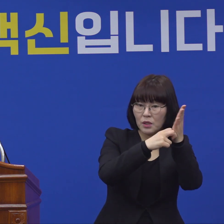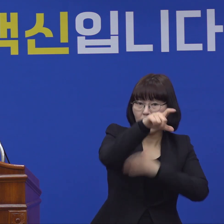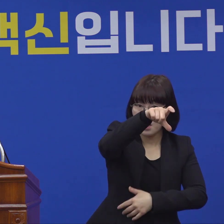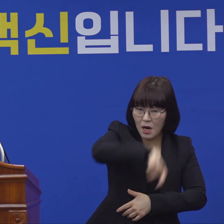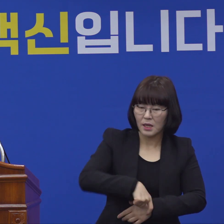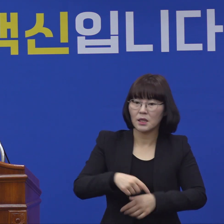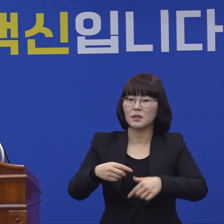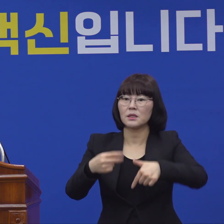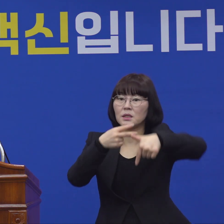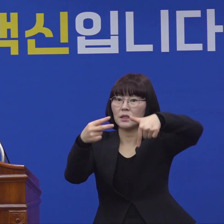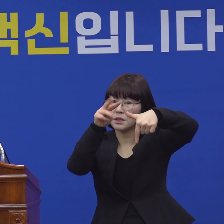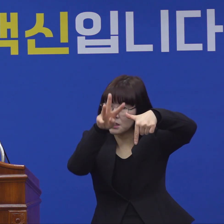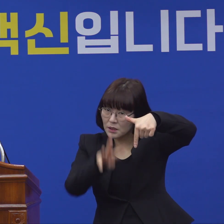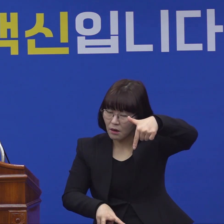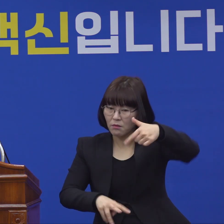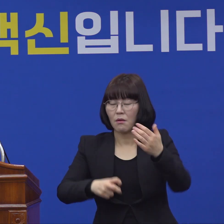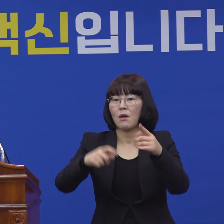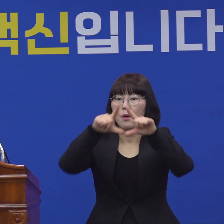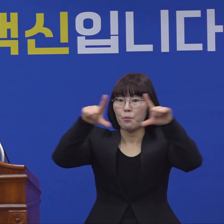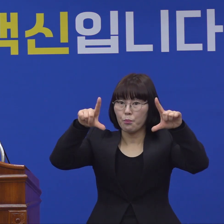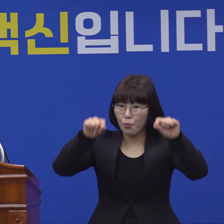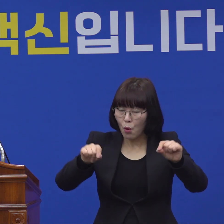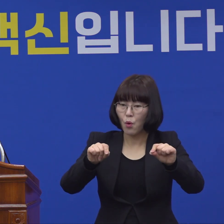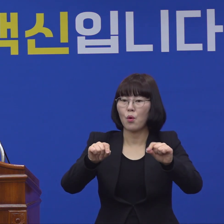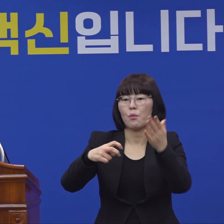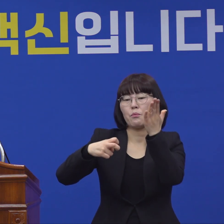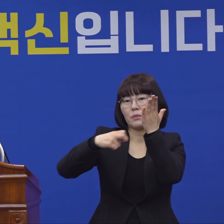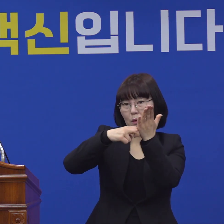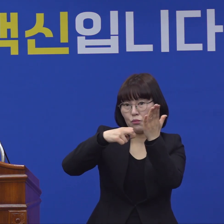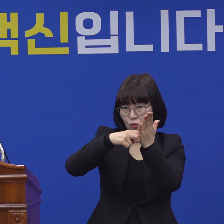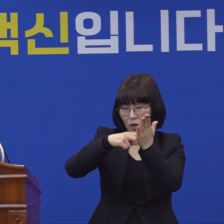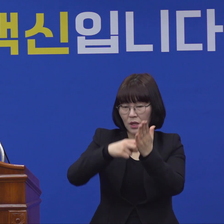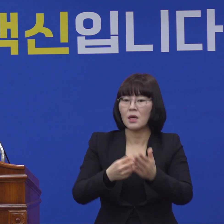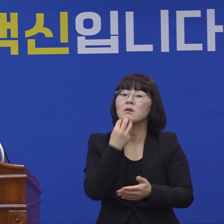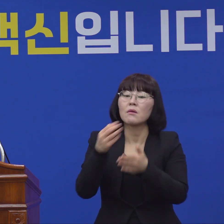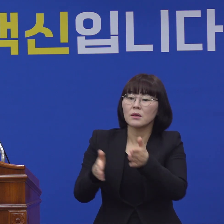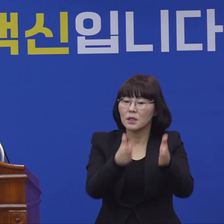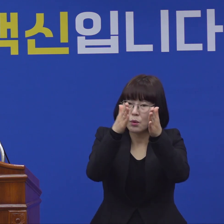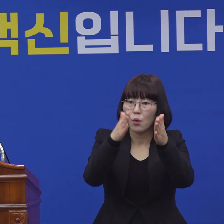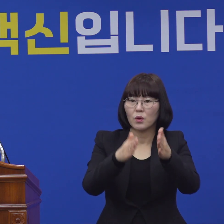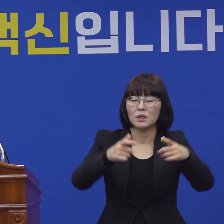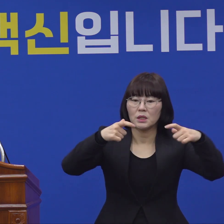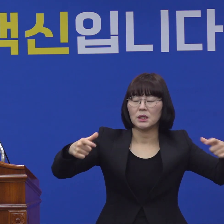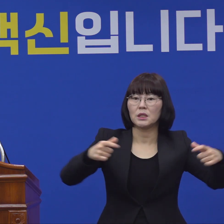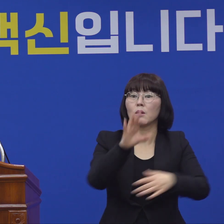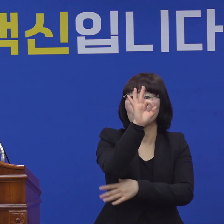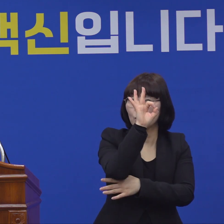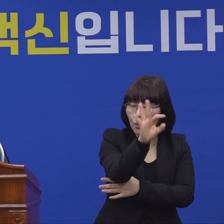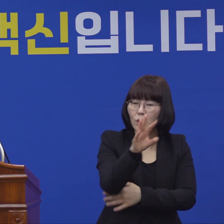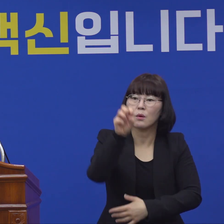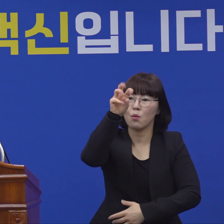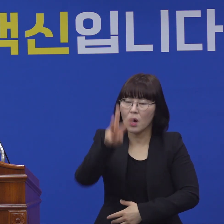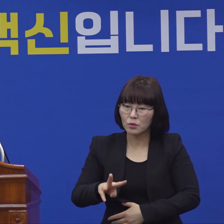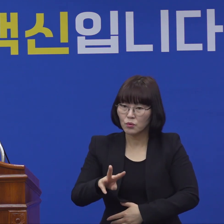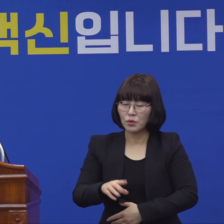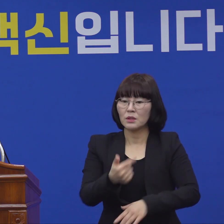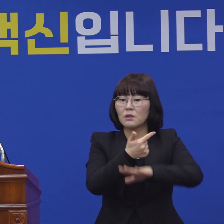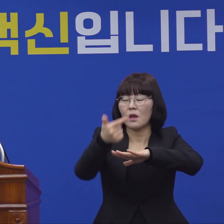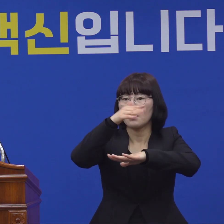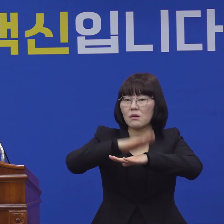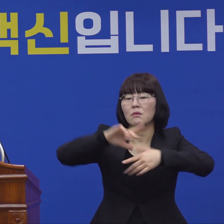인천은 지역화폐 또는 옥놀이 상품권, 경기도는 지역화폐, 광주, 대전, 경남은